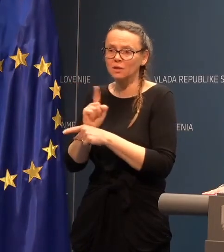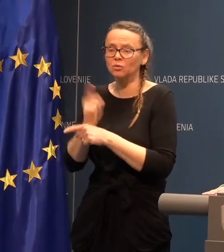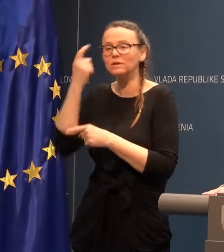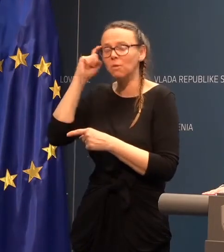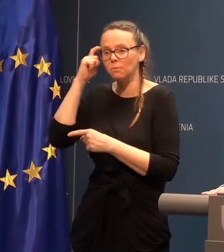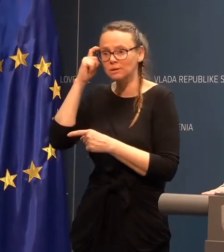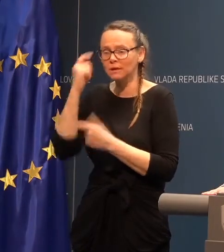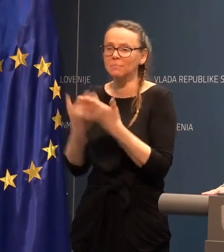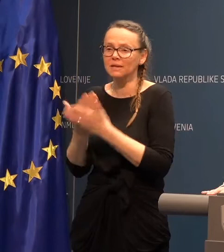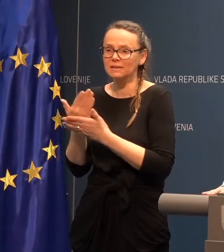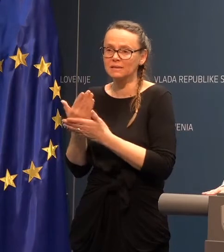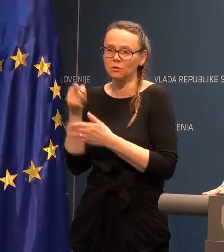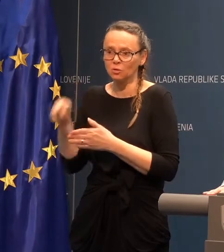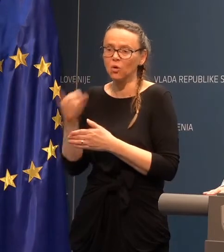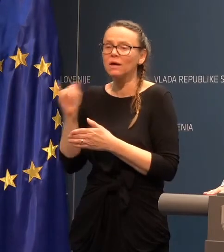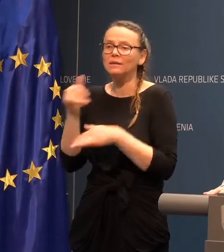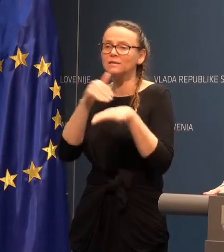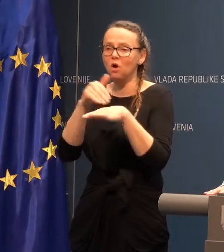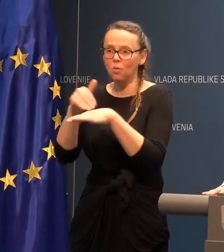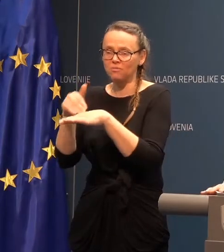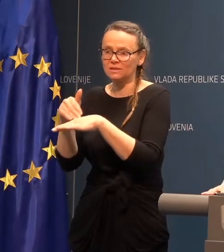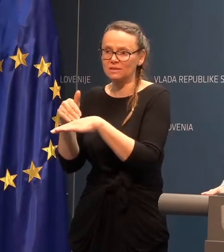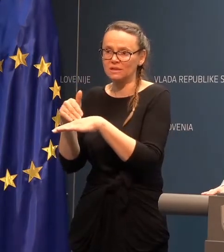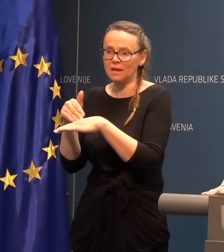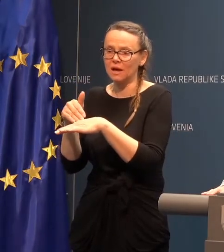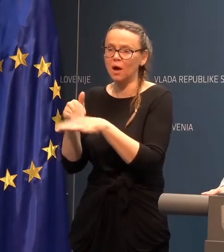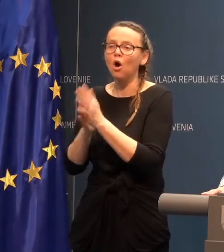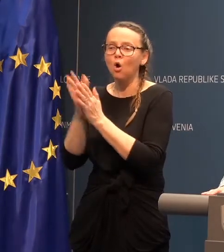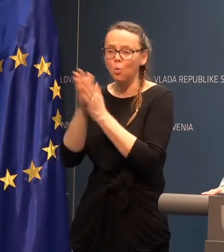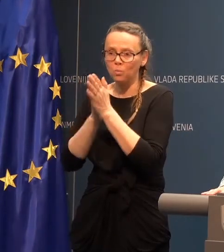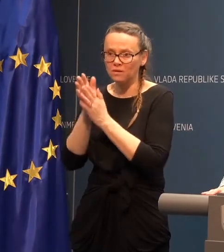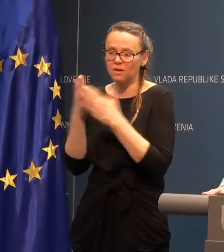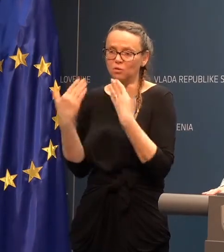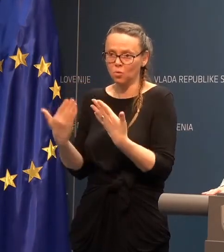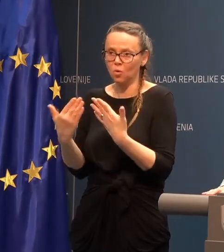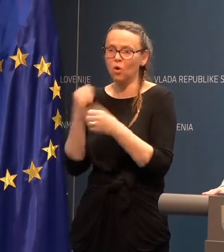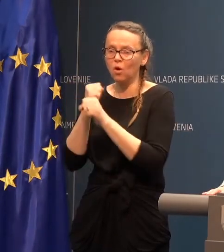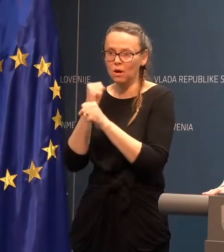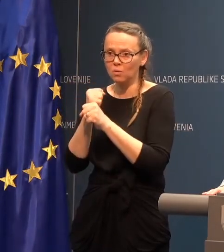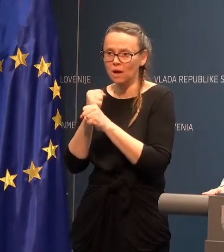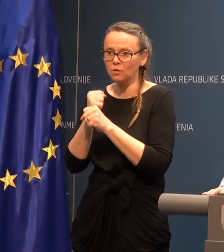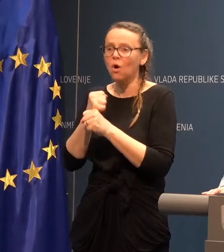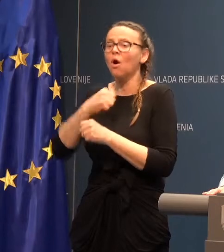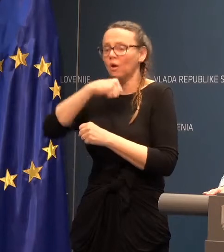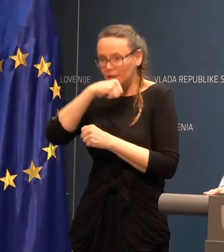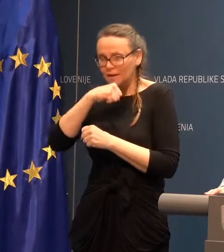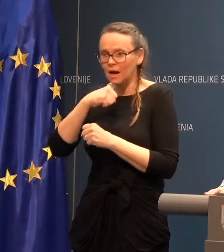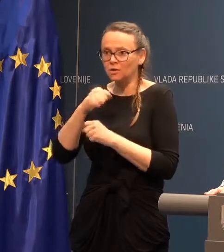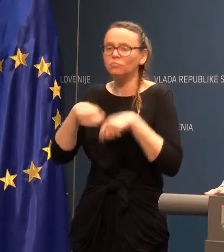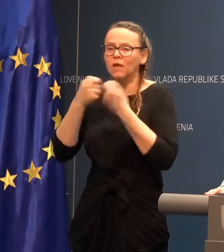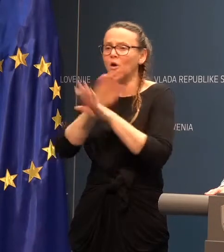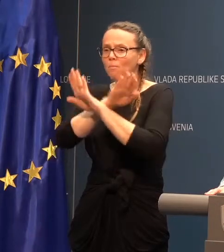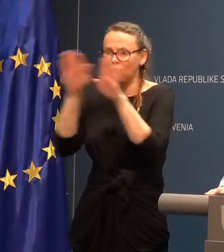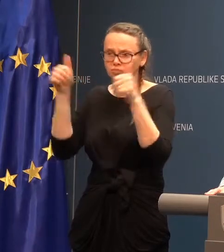postavili zato, da se obvestila o umivanju rok, o ravnanju, kihanju. Namestijo vse